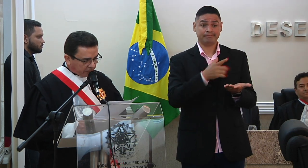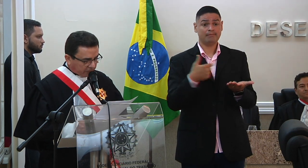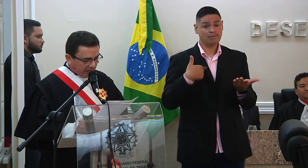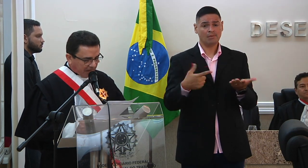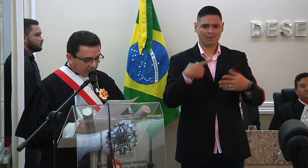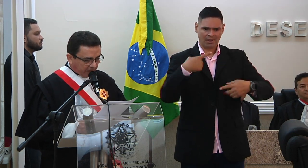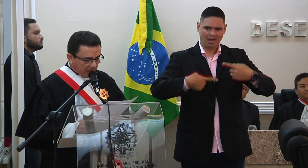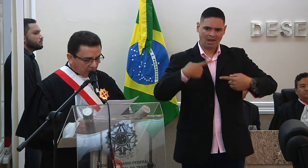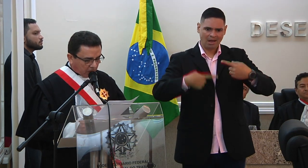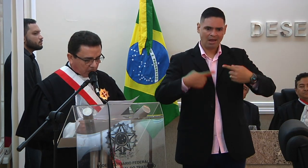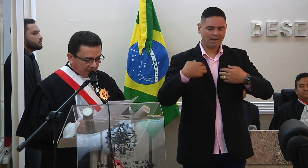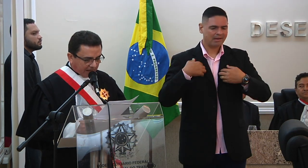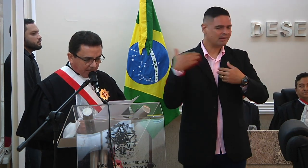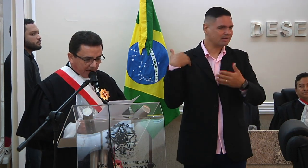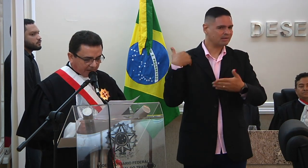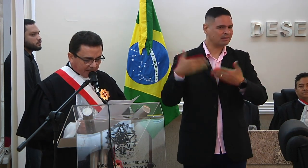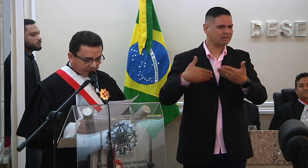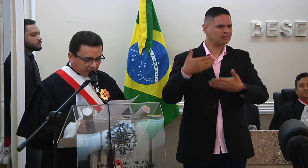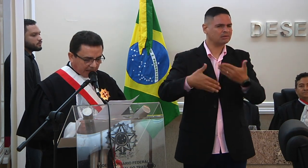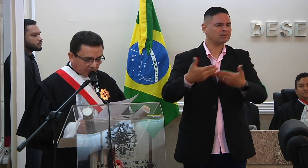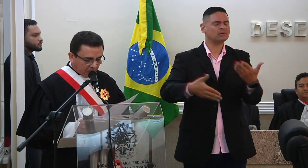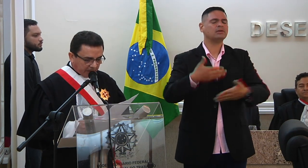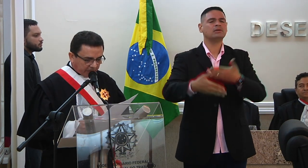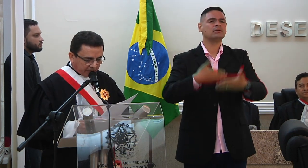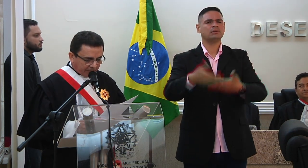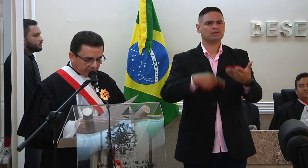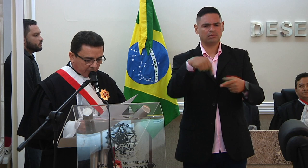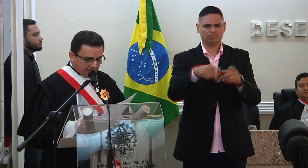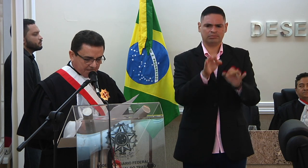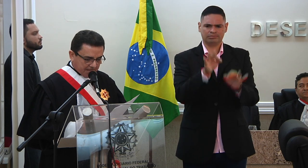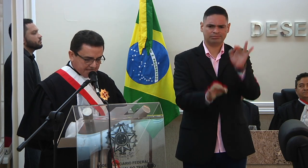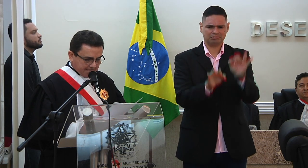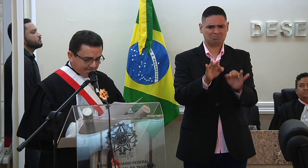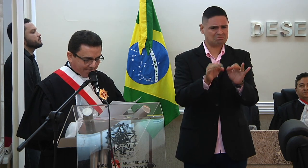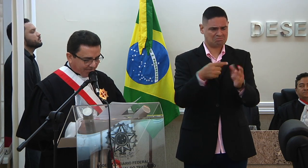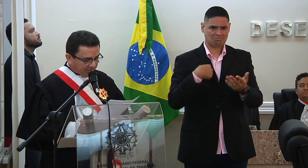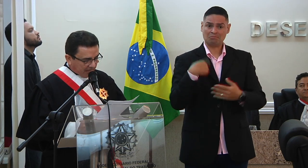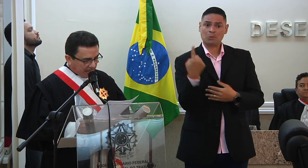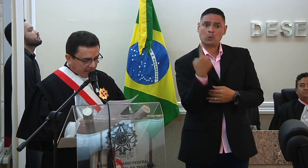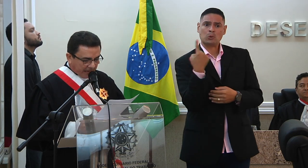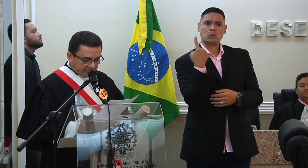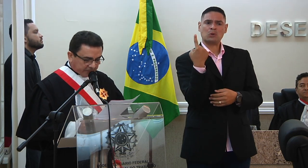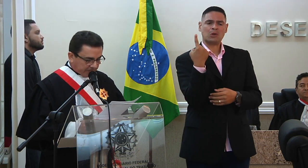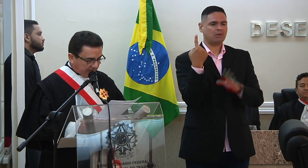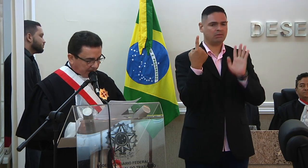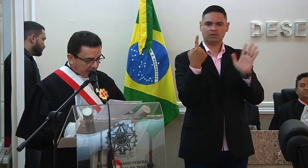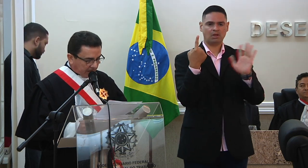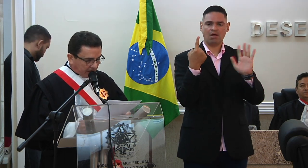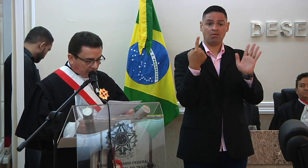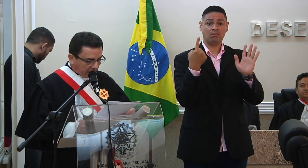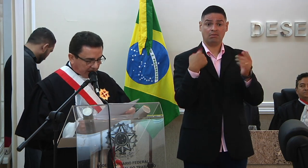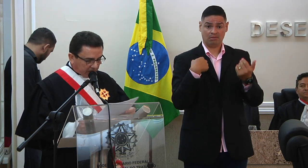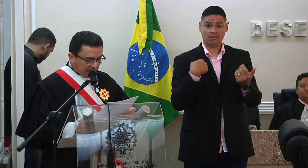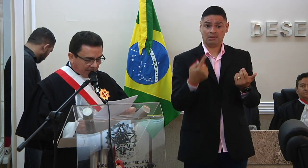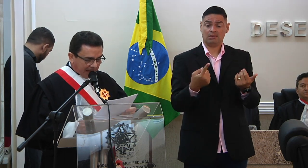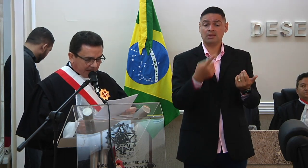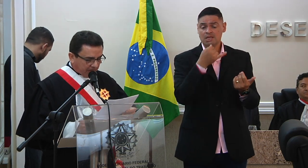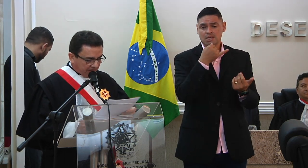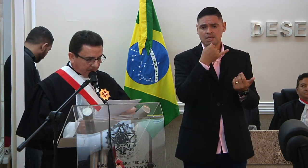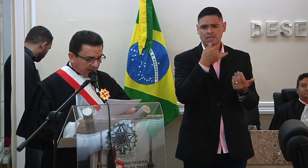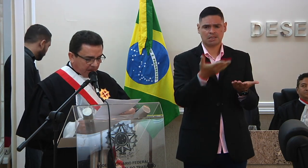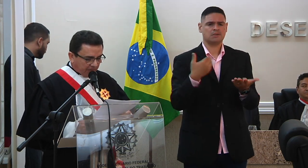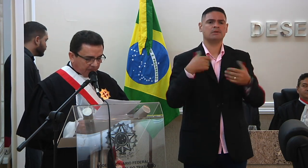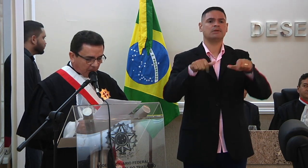desafios que abracei ao longo da caminhada na judicatura não estava só aliás nenhum